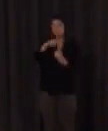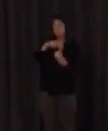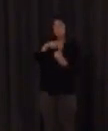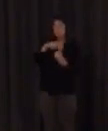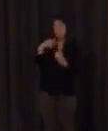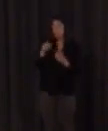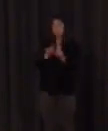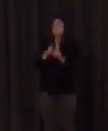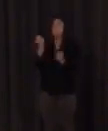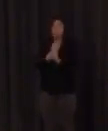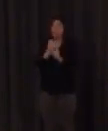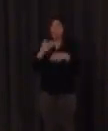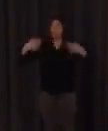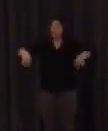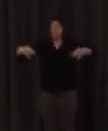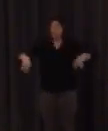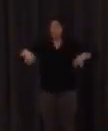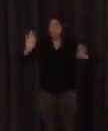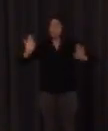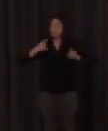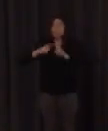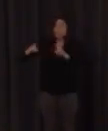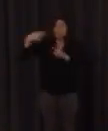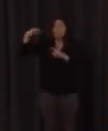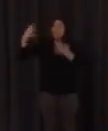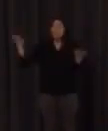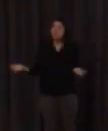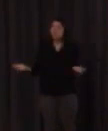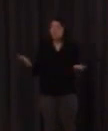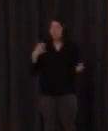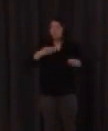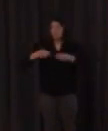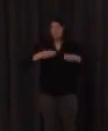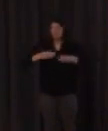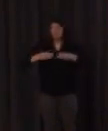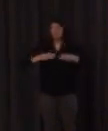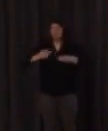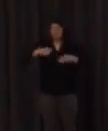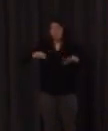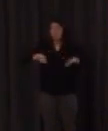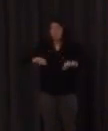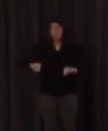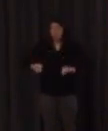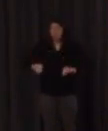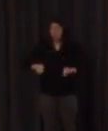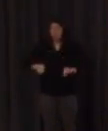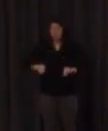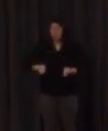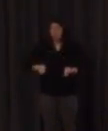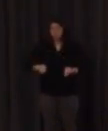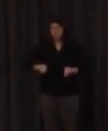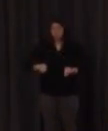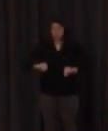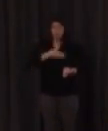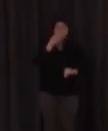que el material que utilizamos no es por lo general y hablo de mis materias en lengua española sobre todo no es exactamente